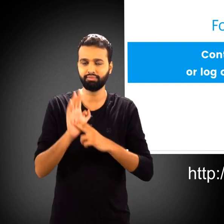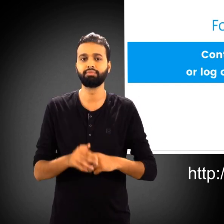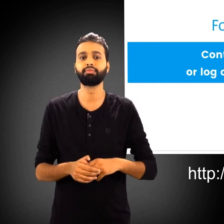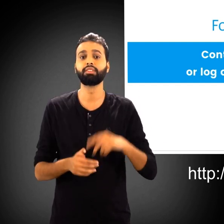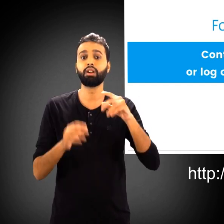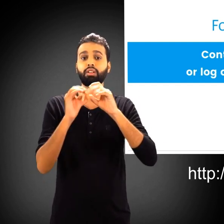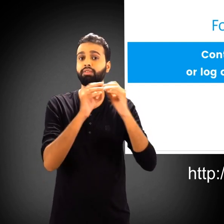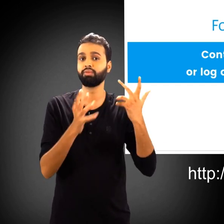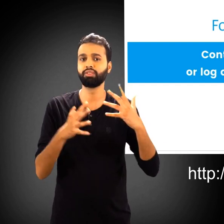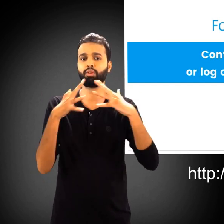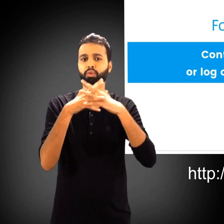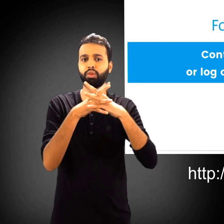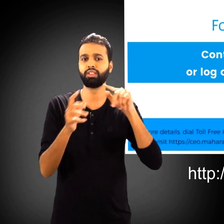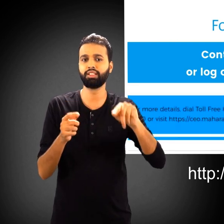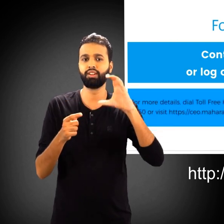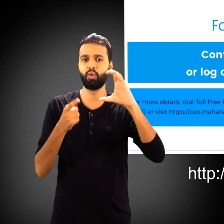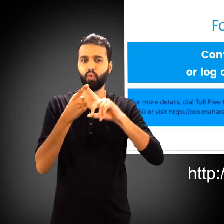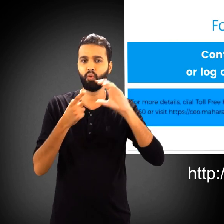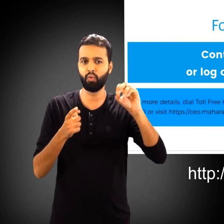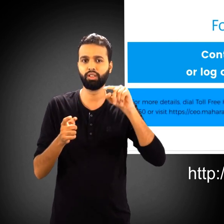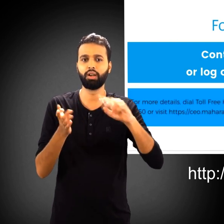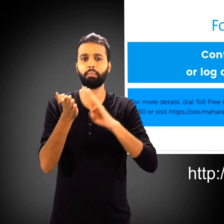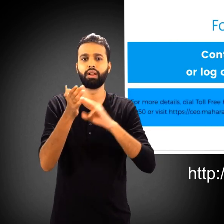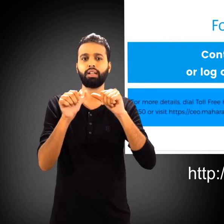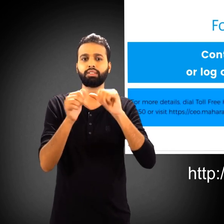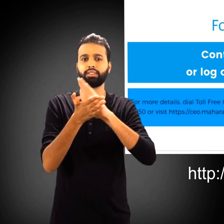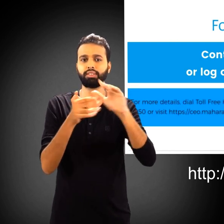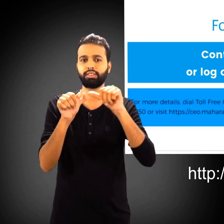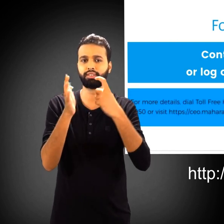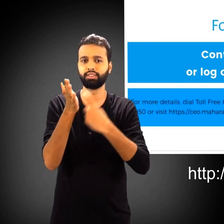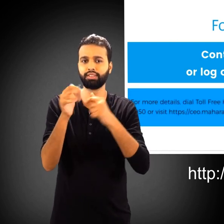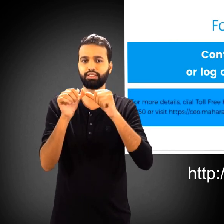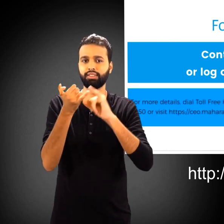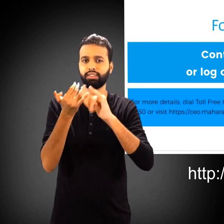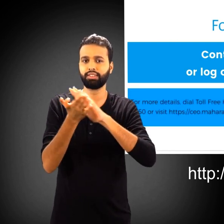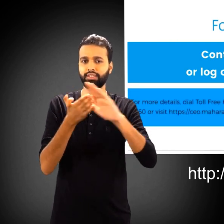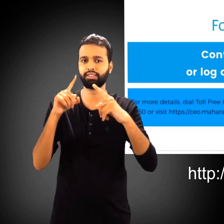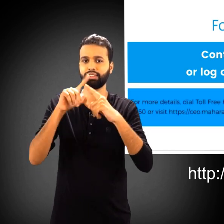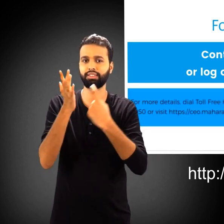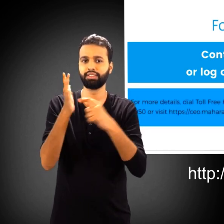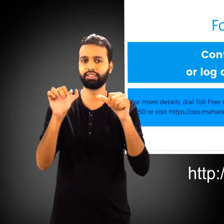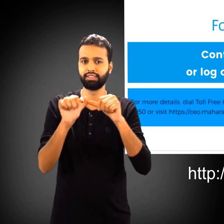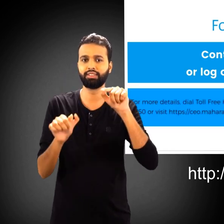.maharashtra.gov.in पर लॉगिन करें www.ceo